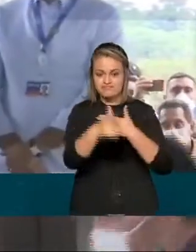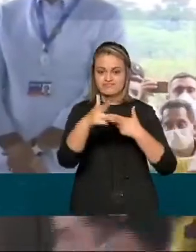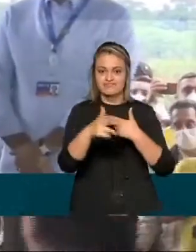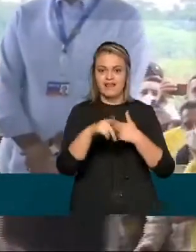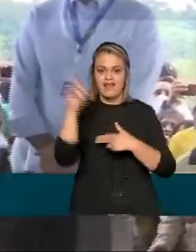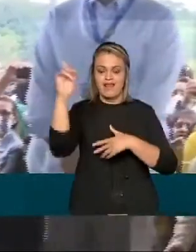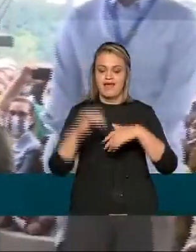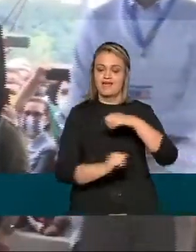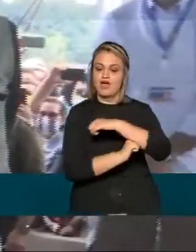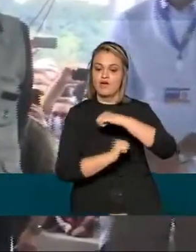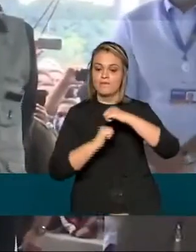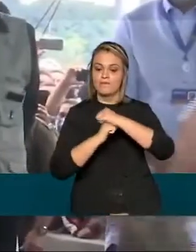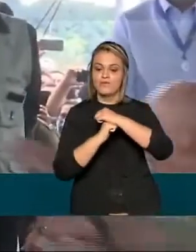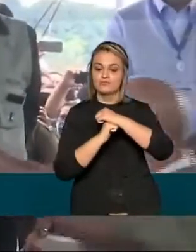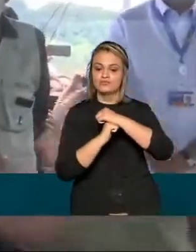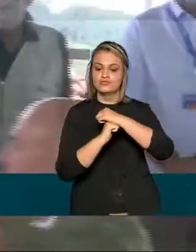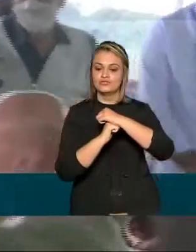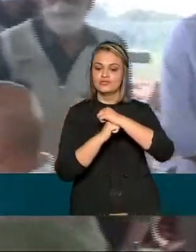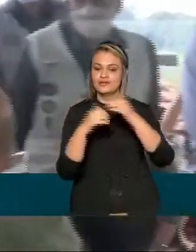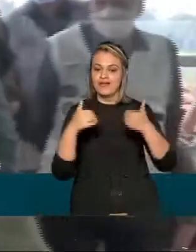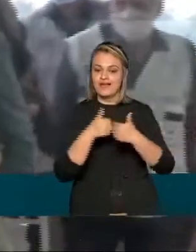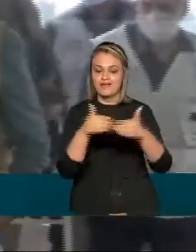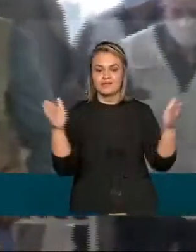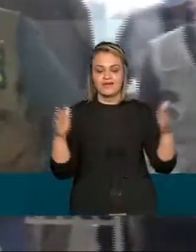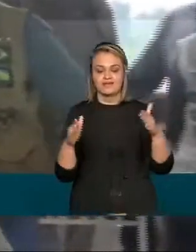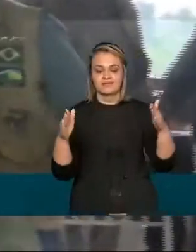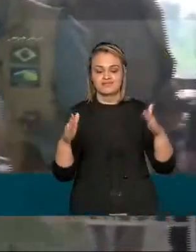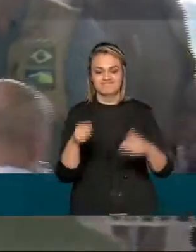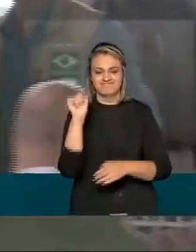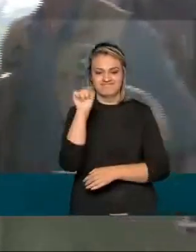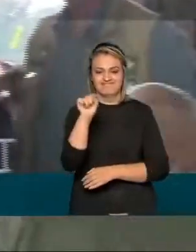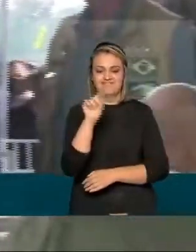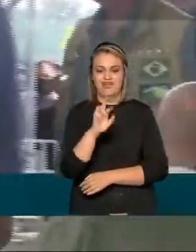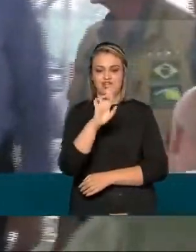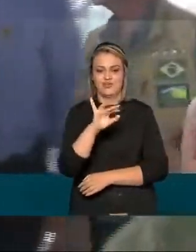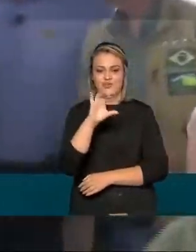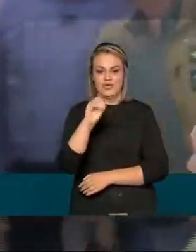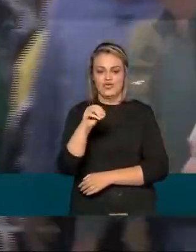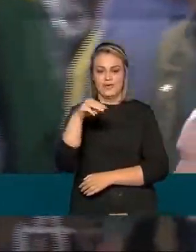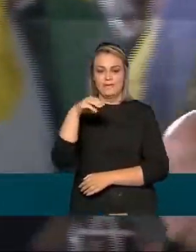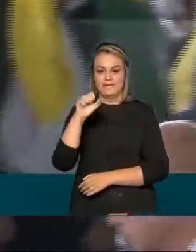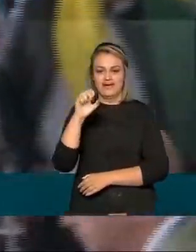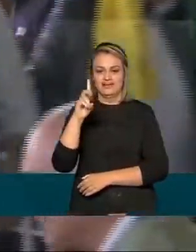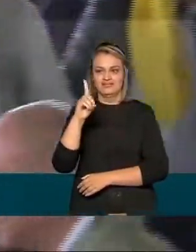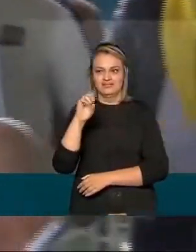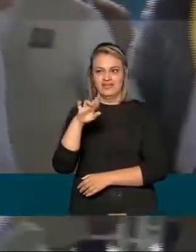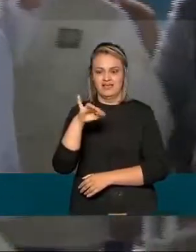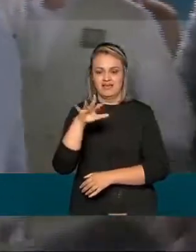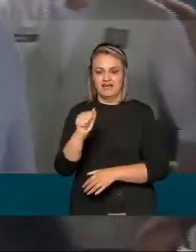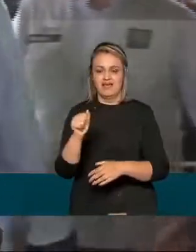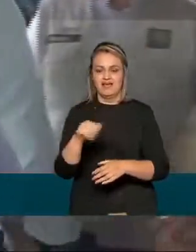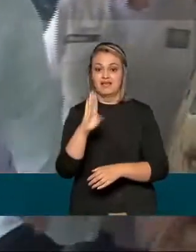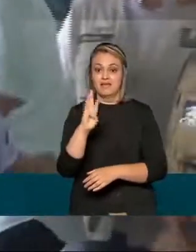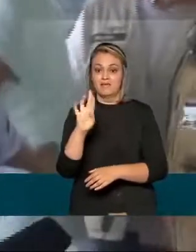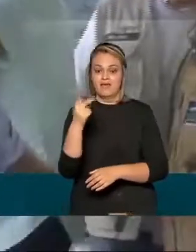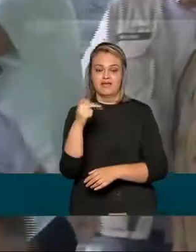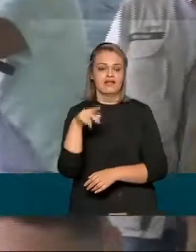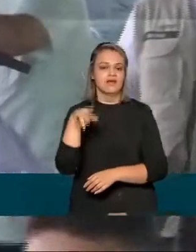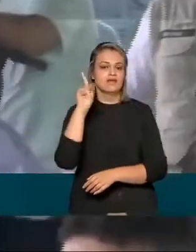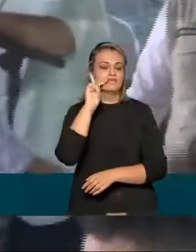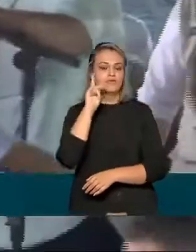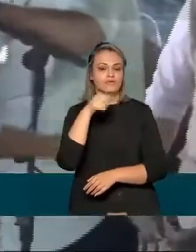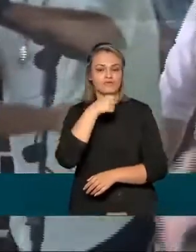desenlace da fita de inauguração da ponte sobre o Rio Madeira, na BR-364, em Porto Velho,